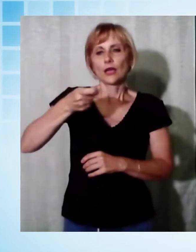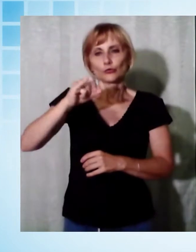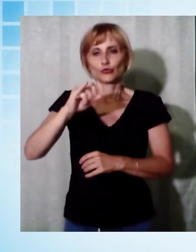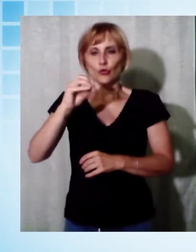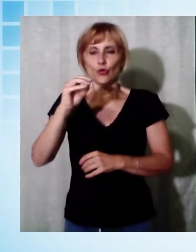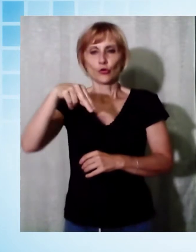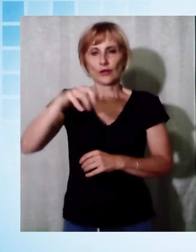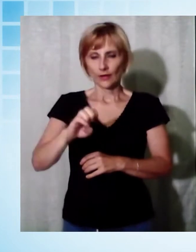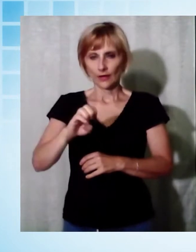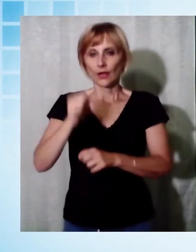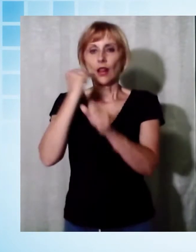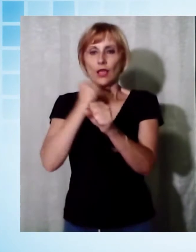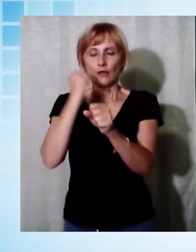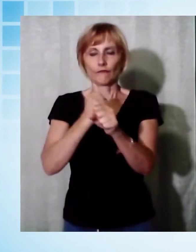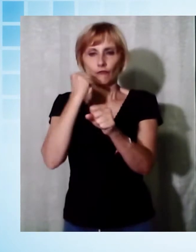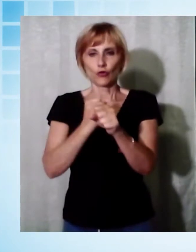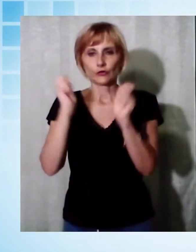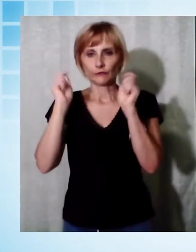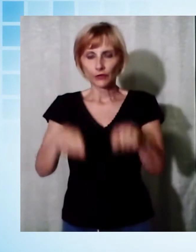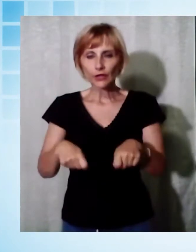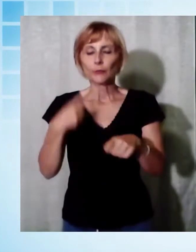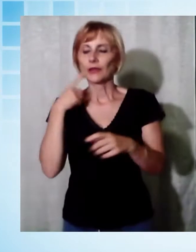L'intervento per la posa dei Lampioni